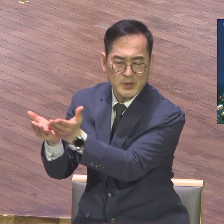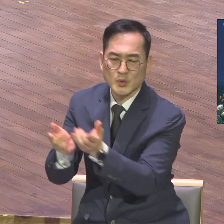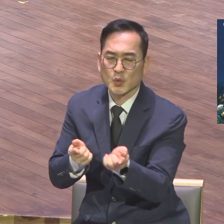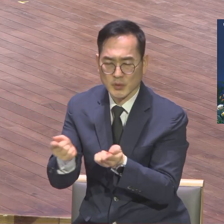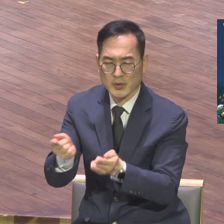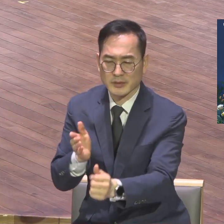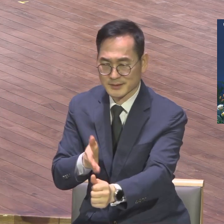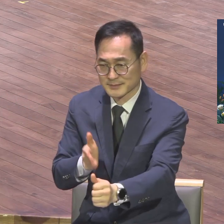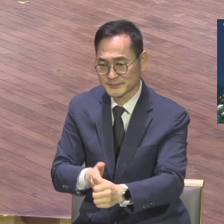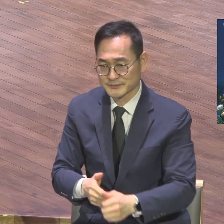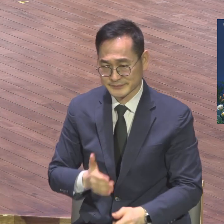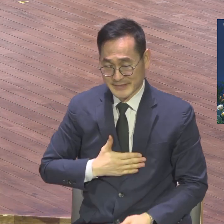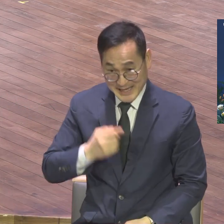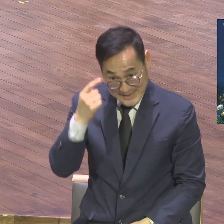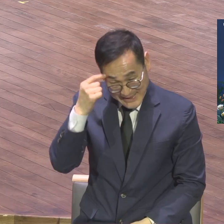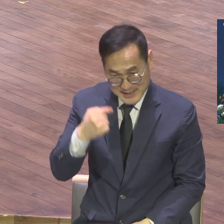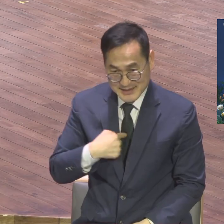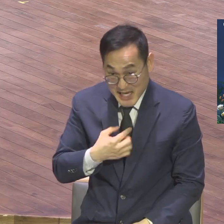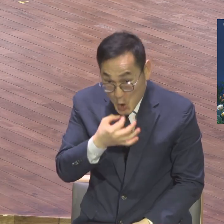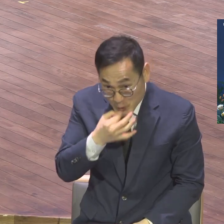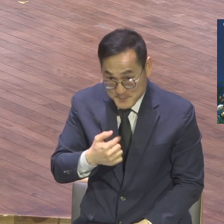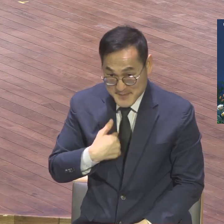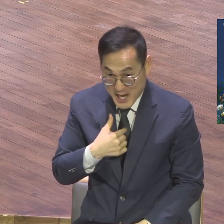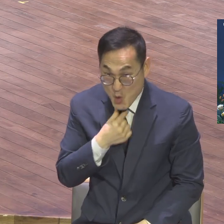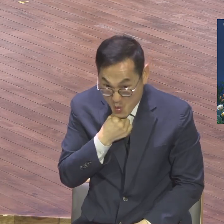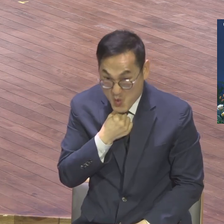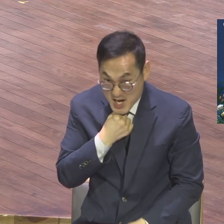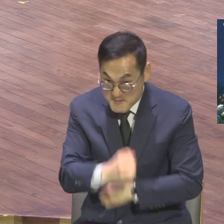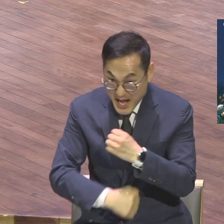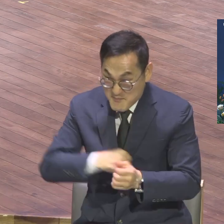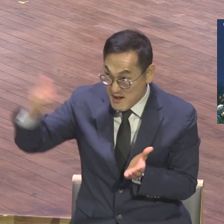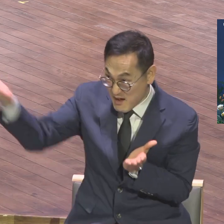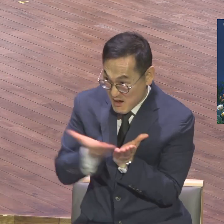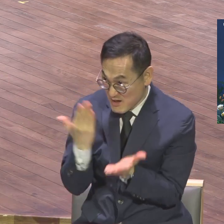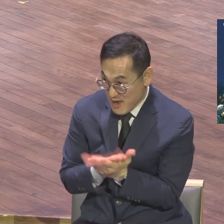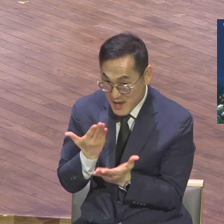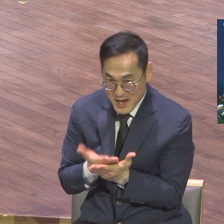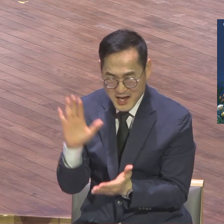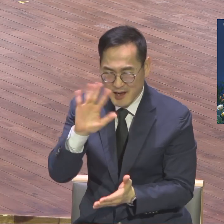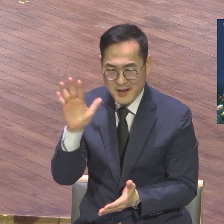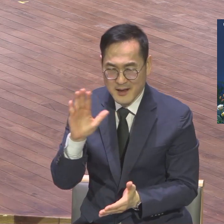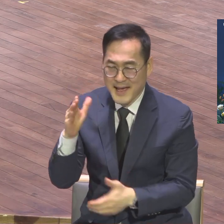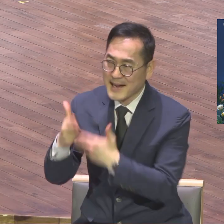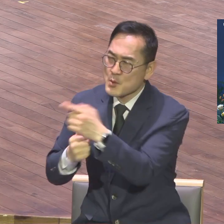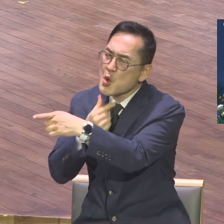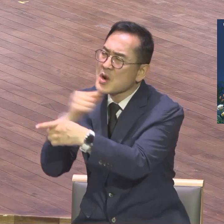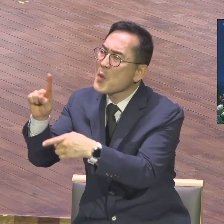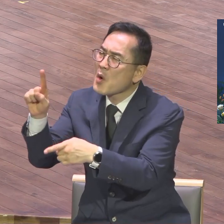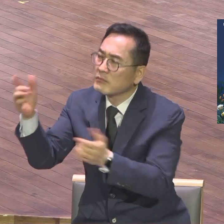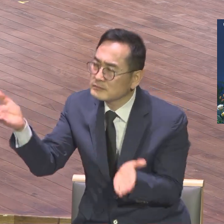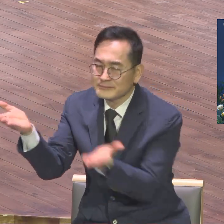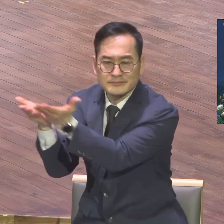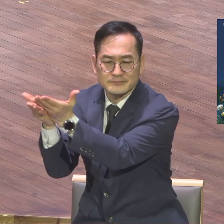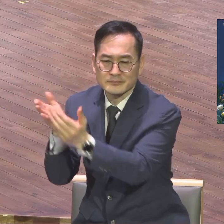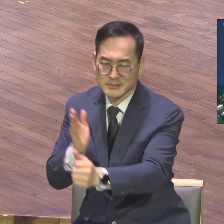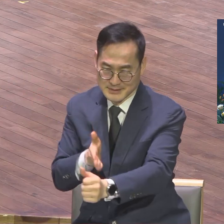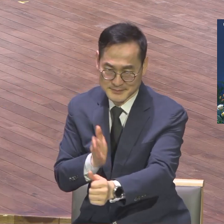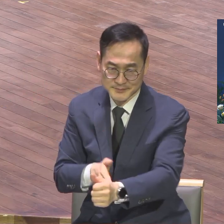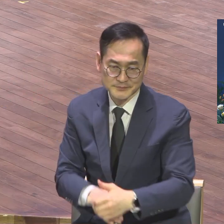생각, 내 욕심, 내 야망, 내 스케줄 아니에요. 하나님의 시간표에 맞추시기 바랍니다. 새해의 은약을